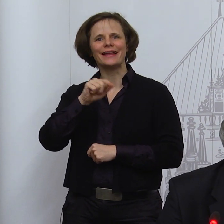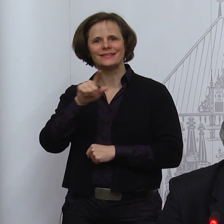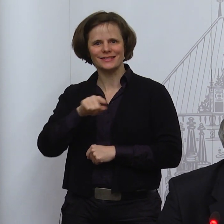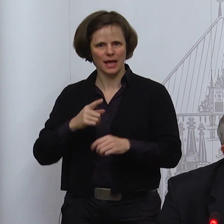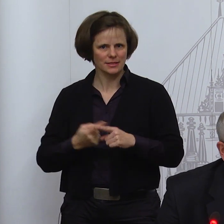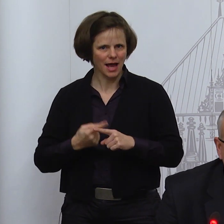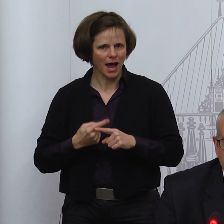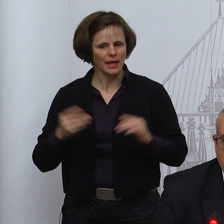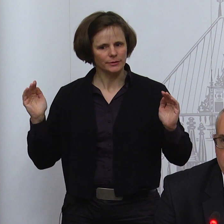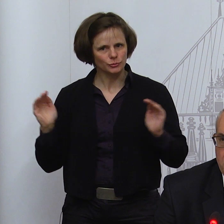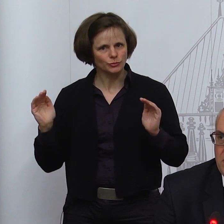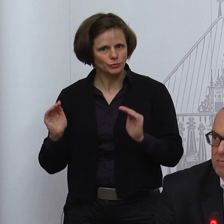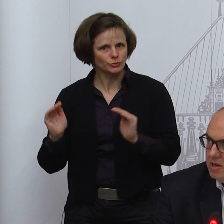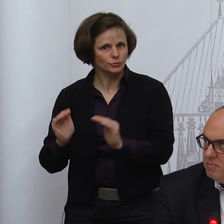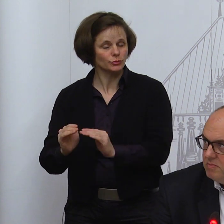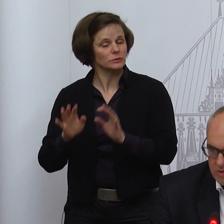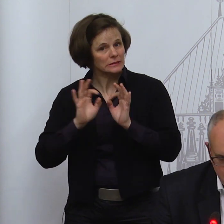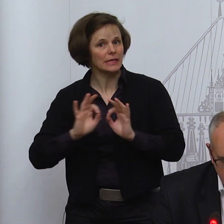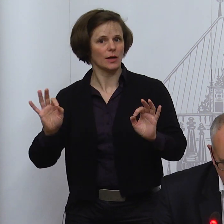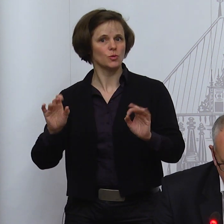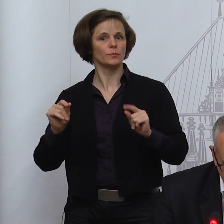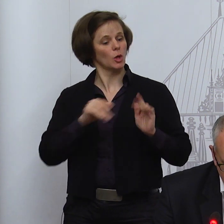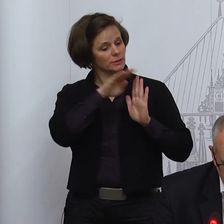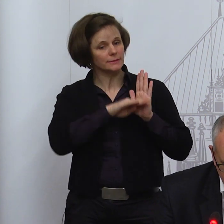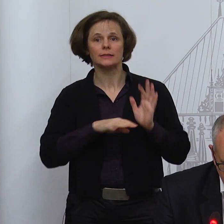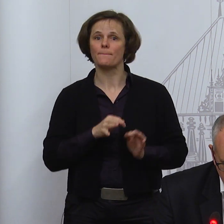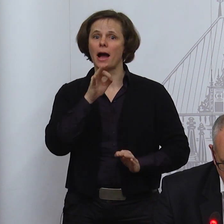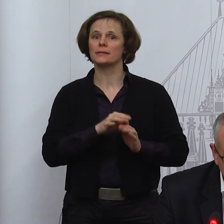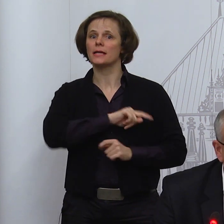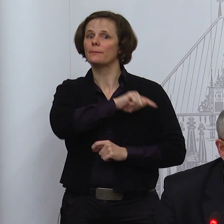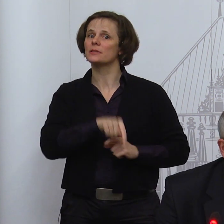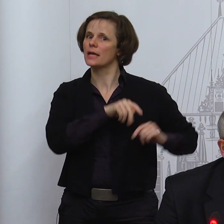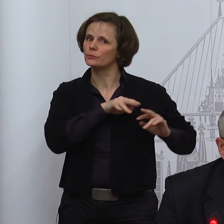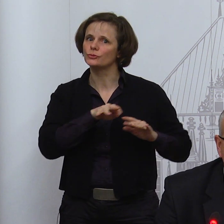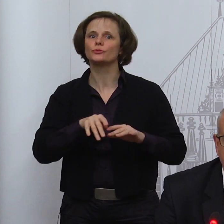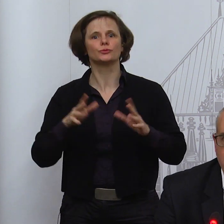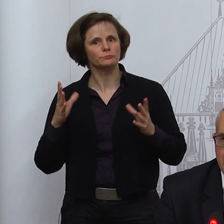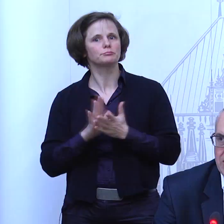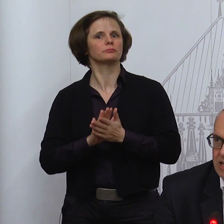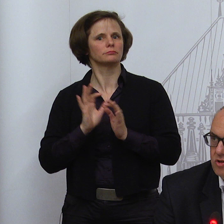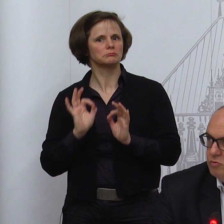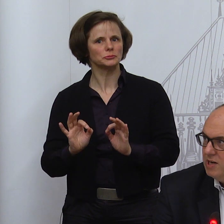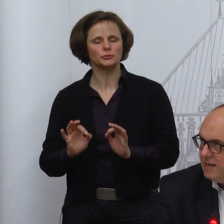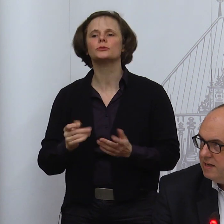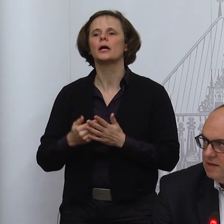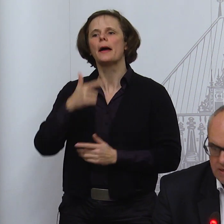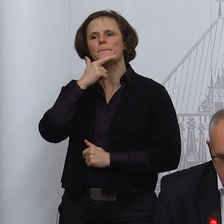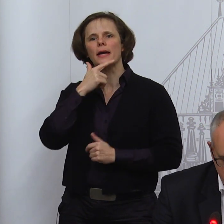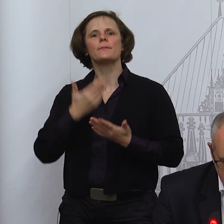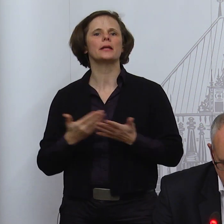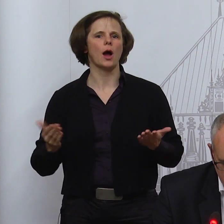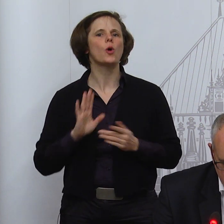nicht wirken. In Bremen sind sie überdurchschnittlich gesunken. Wir stehen im Bundesvergleich ganz gut da